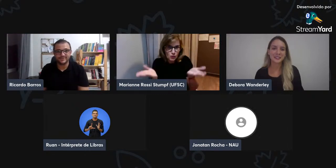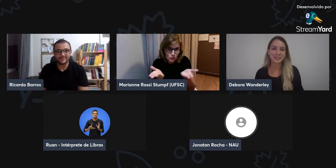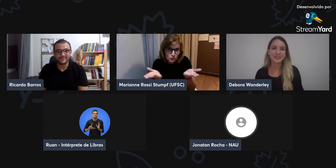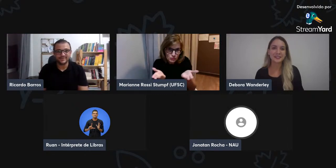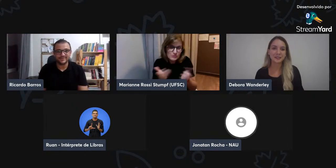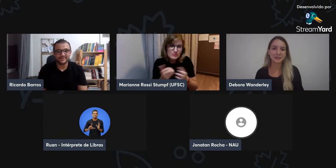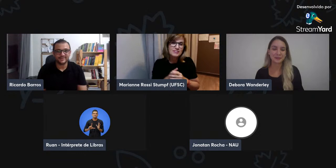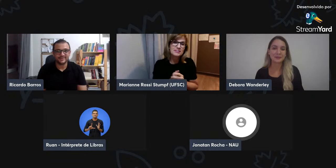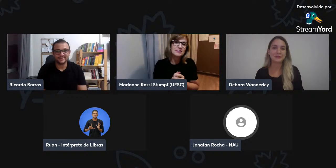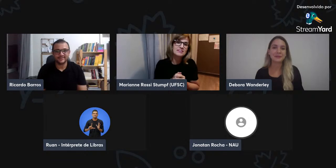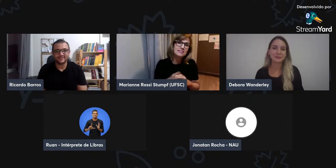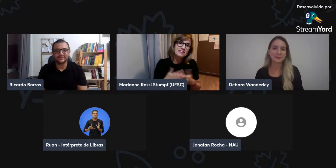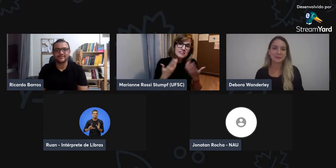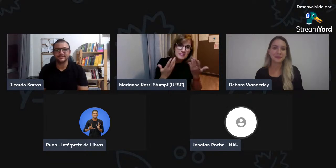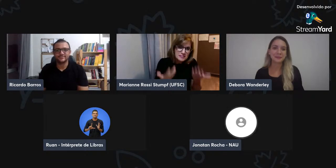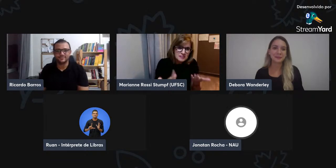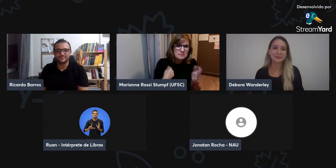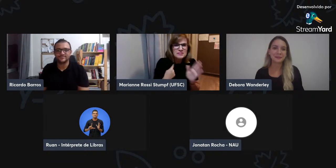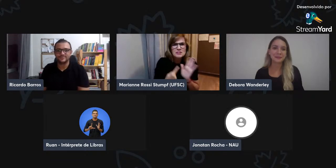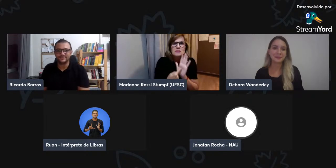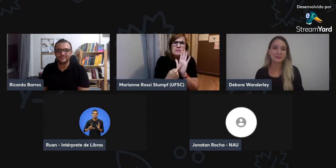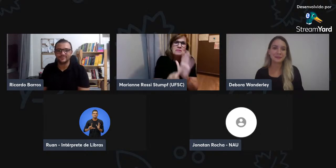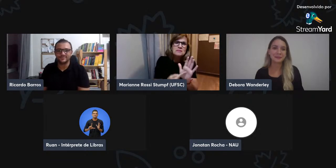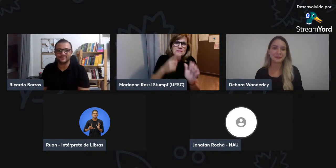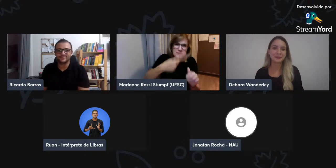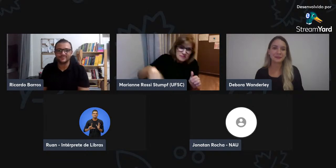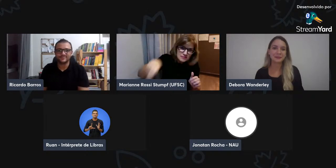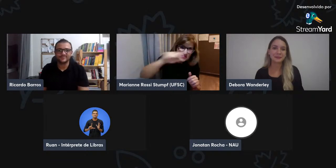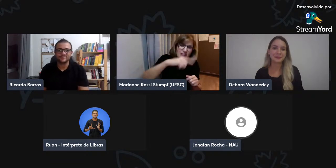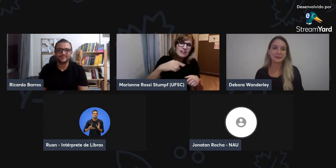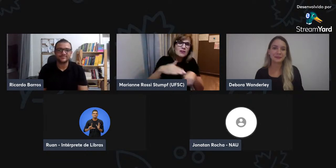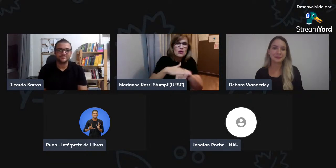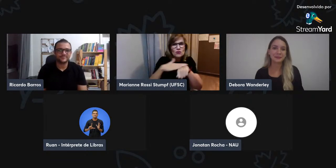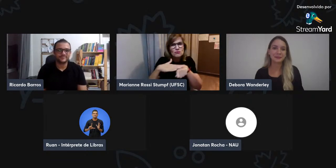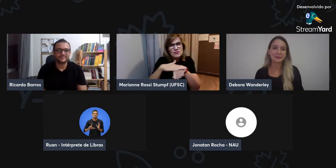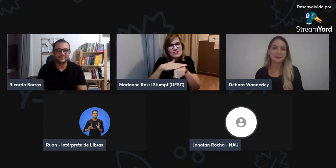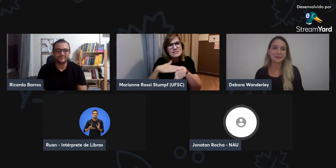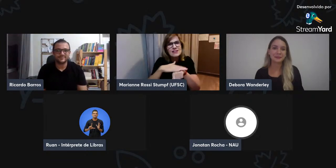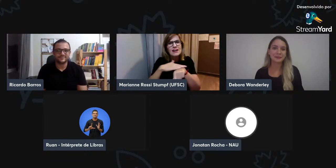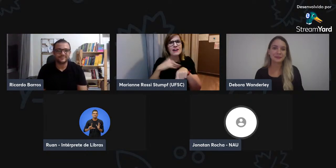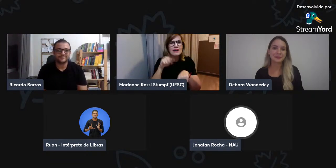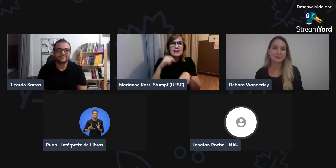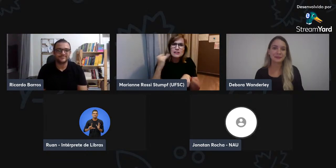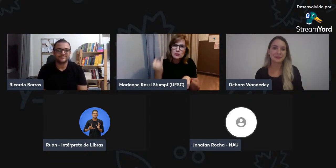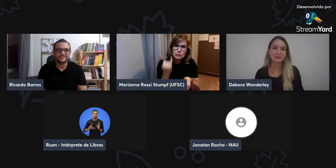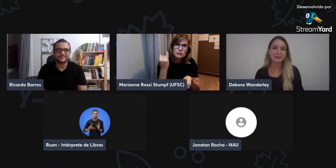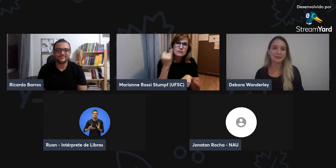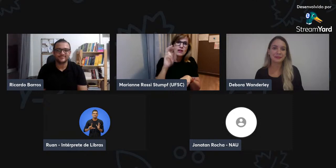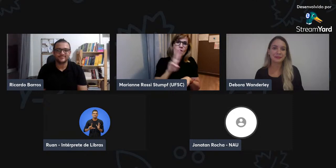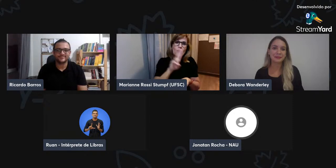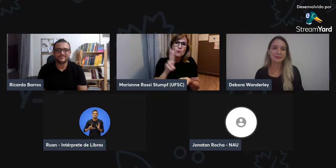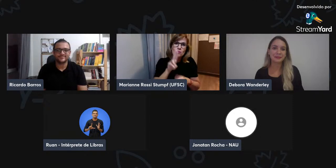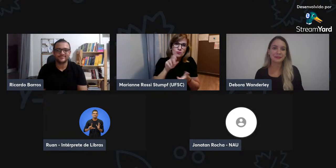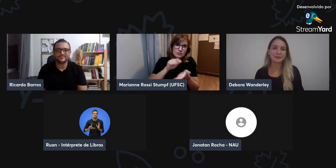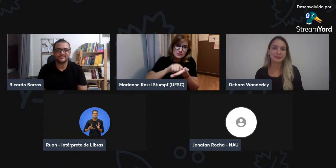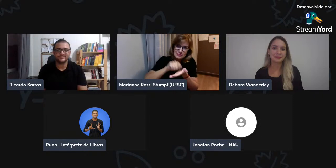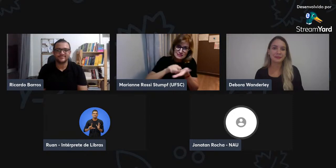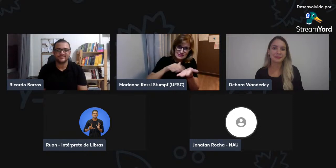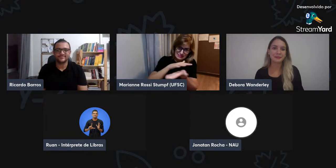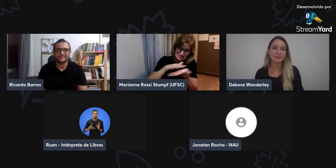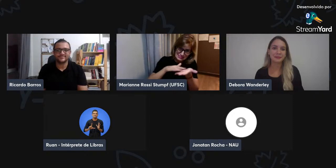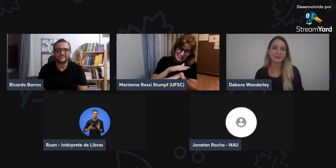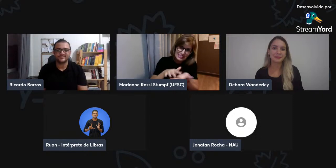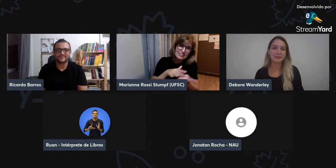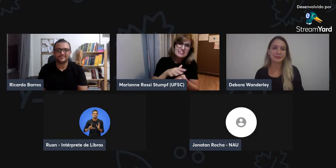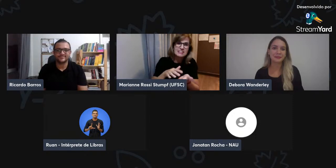E também aos intérpretes, a toda a equipe técnica que está organizando, pelo apoio, ajuda nessa roda de conversa, que é muito